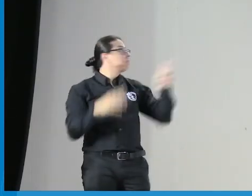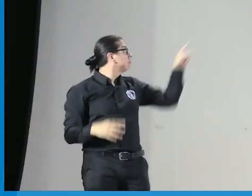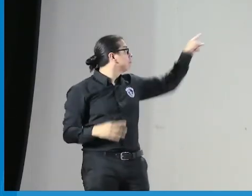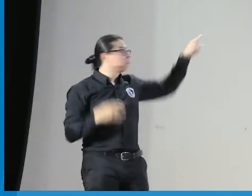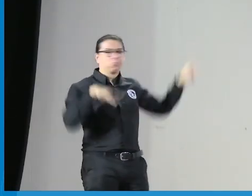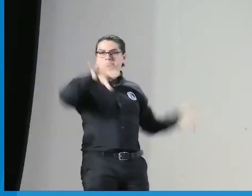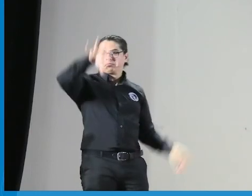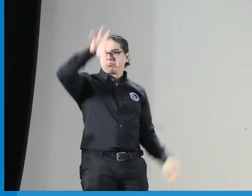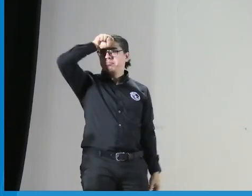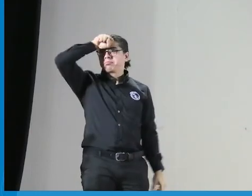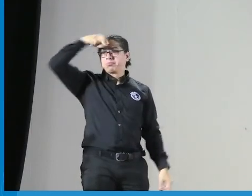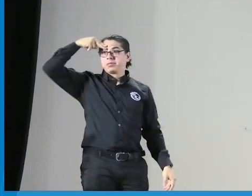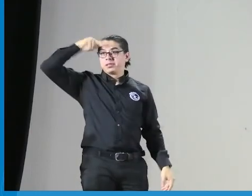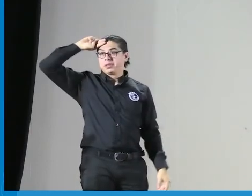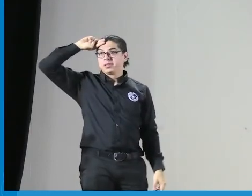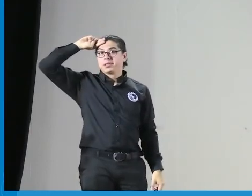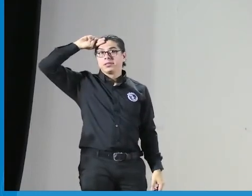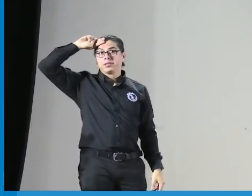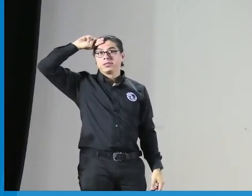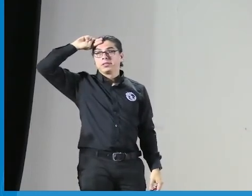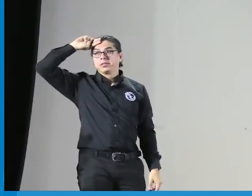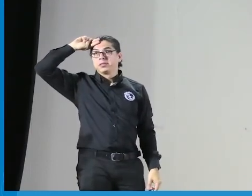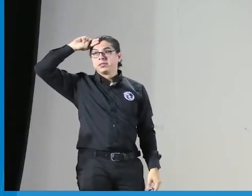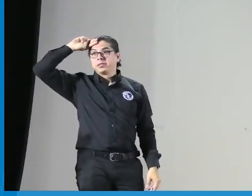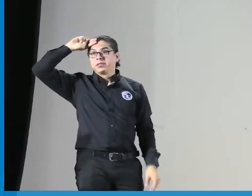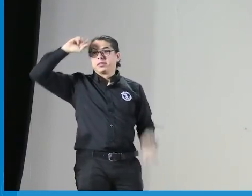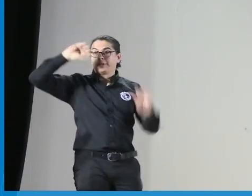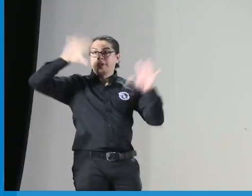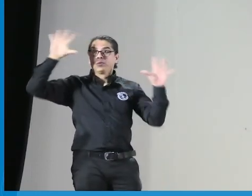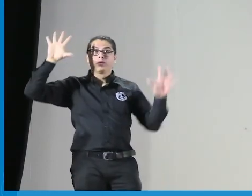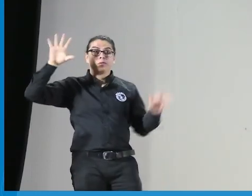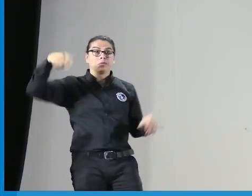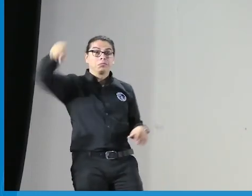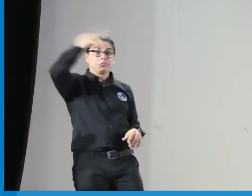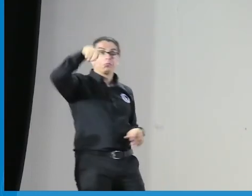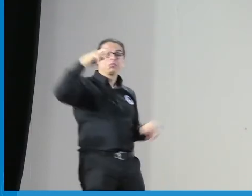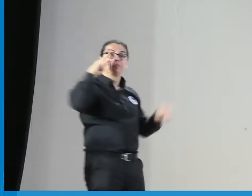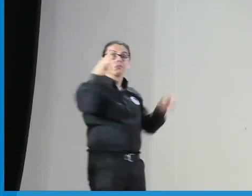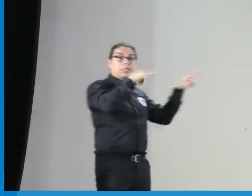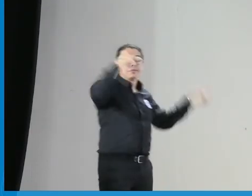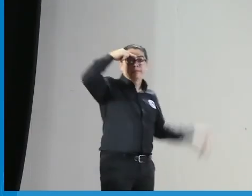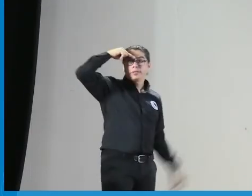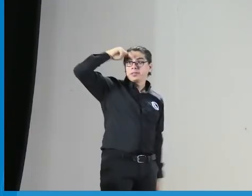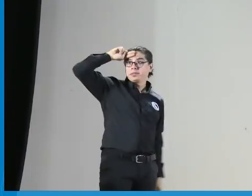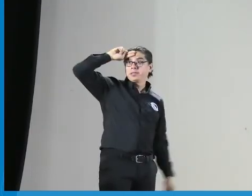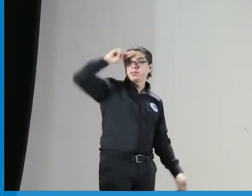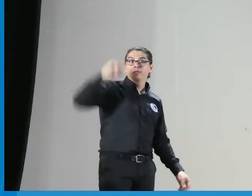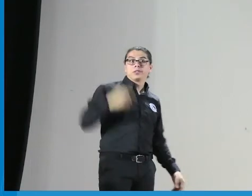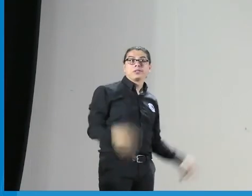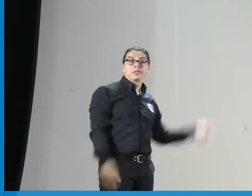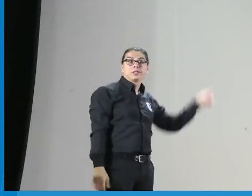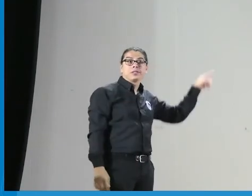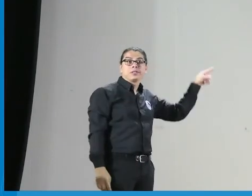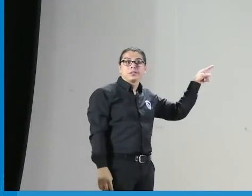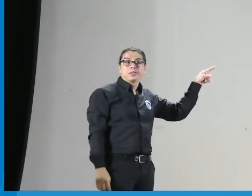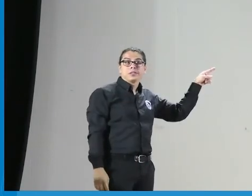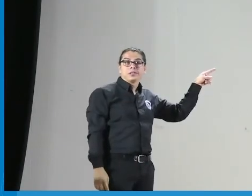y miren las gráficas que aparecen aquí ustedes que pueden entender es claro para ustedes ¿verdad? ¿sí? ¿sí es claro?